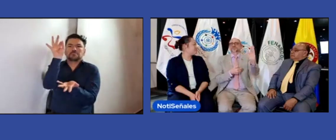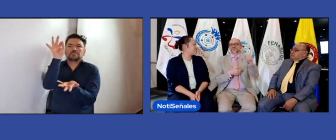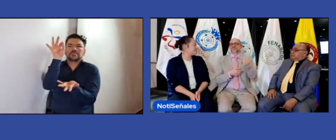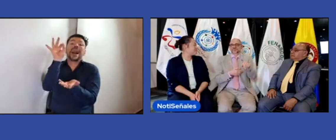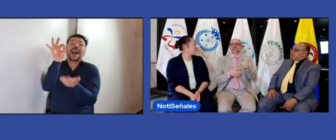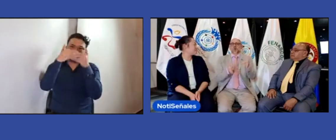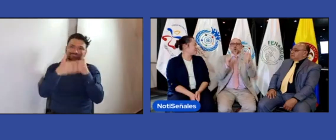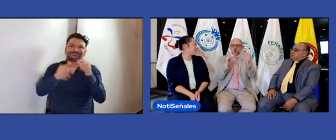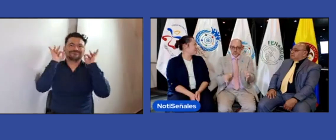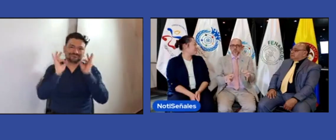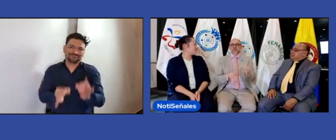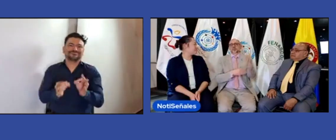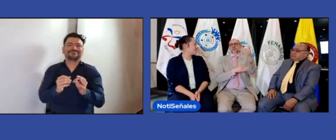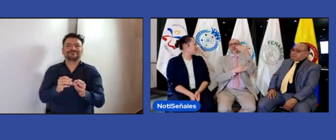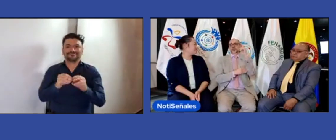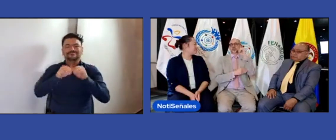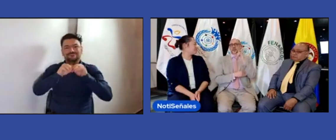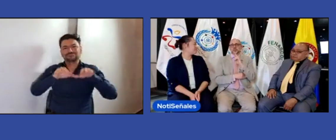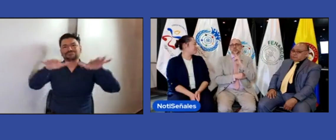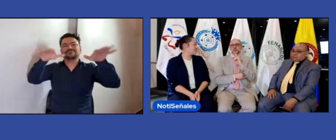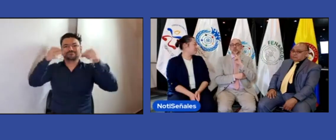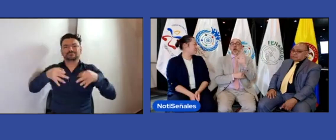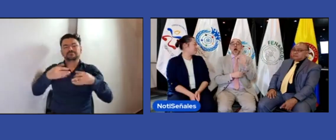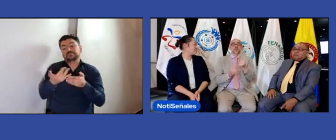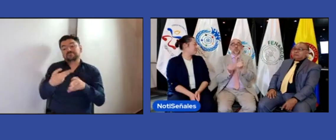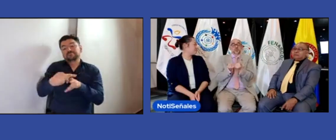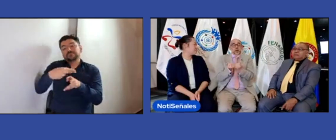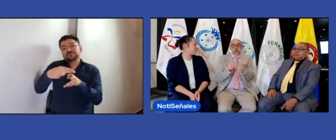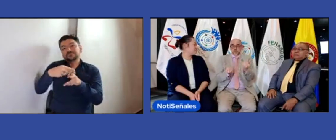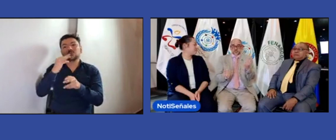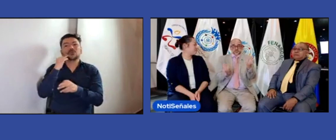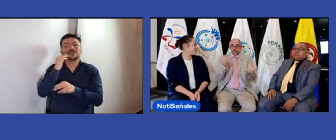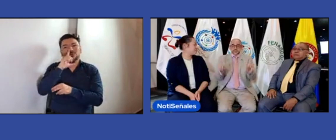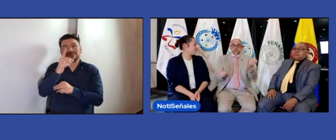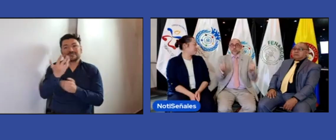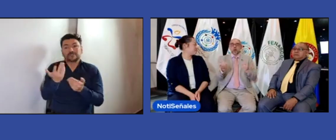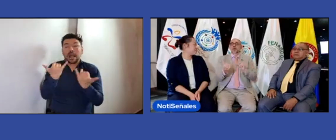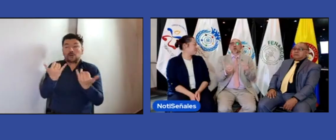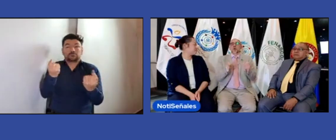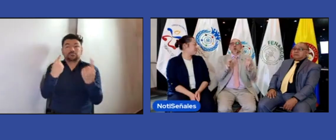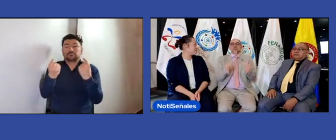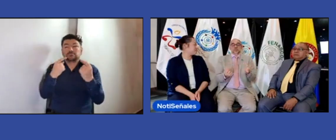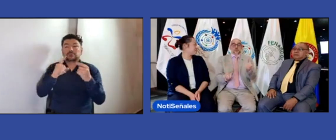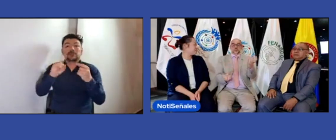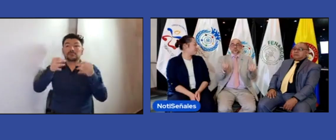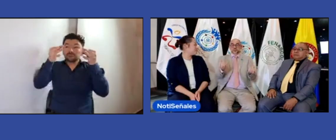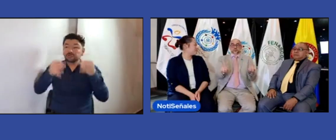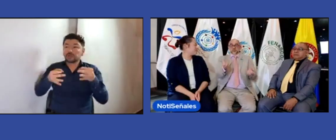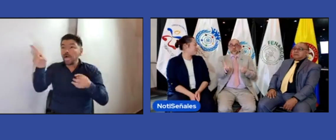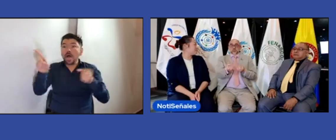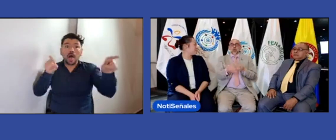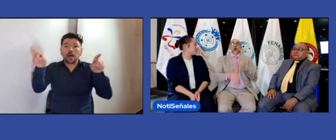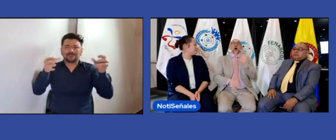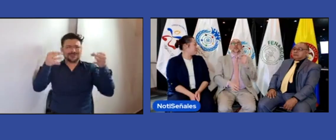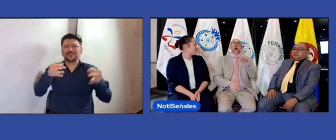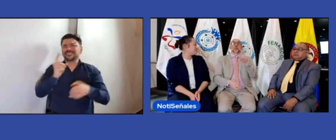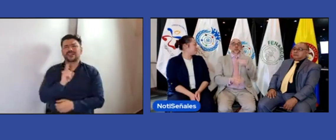esa asamblea los miembros ordinarios votan y a partir de esa votación entonces pues se logra ¿no? claramente